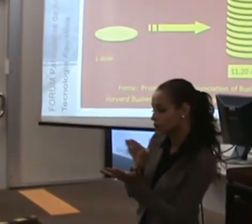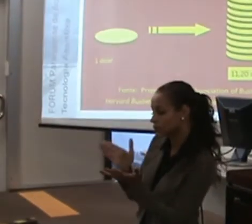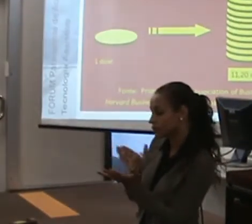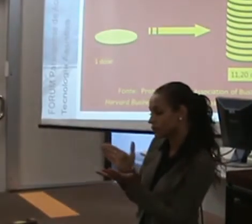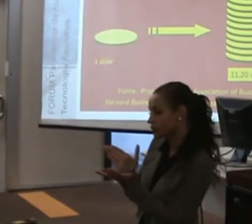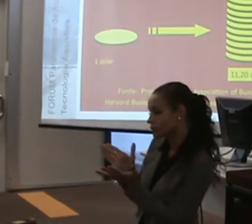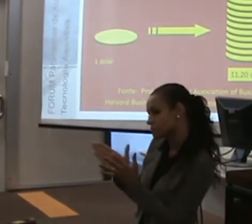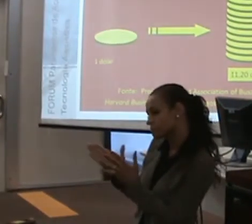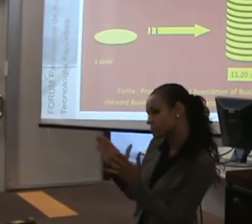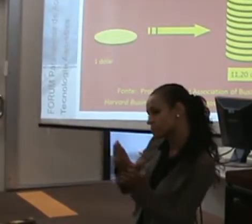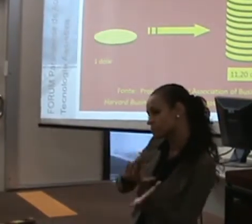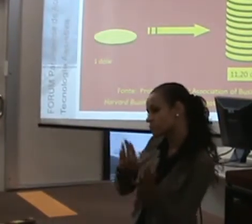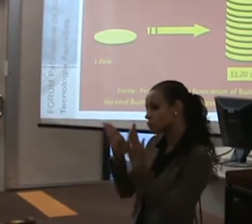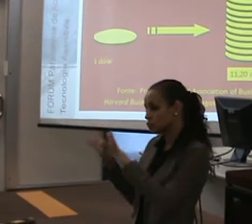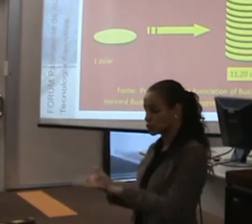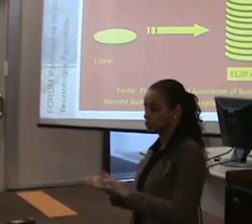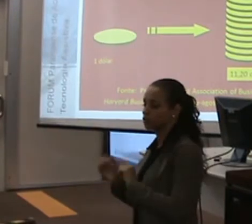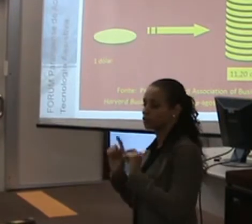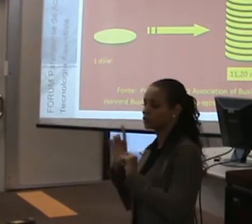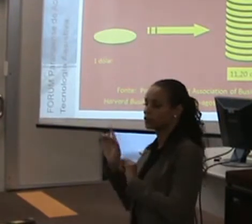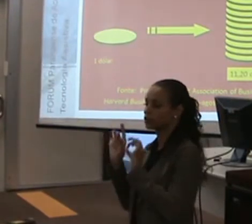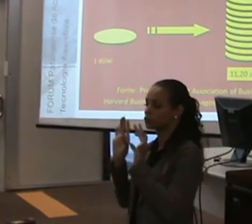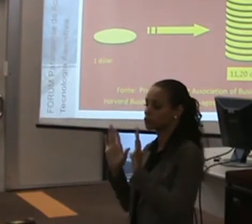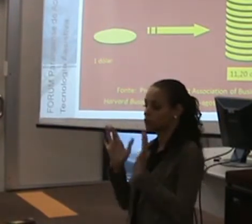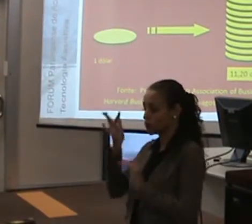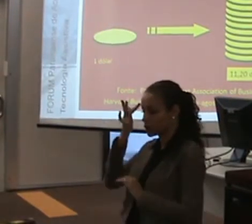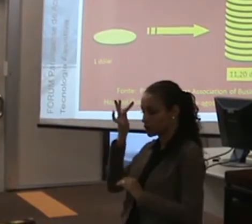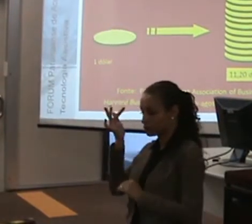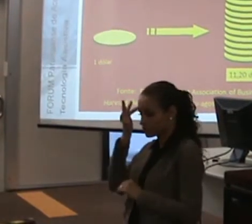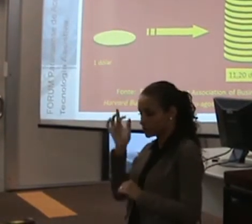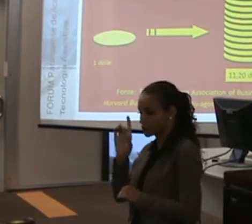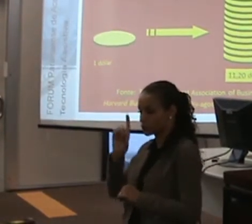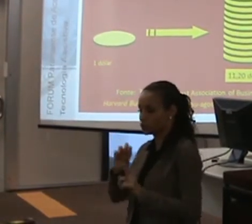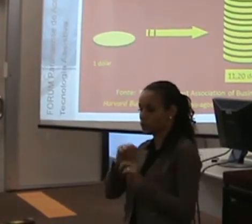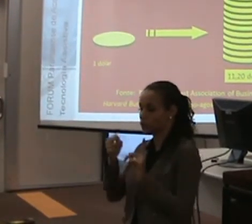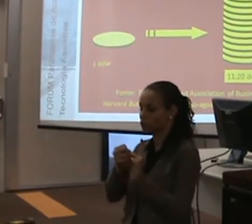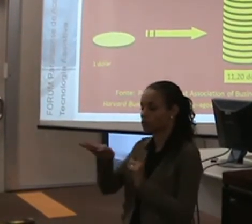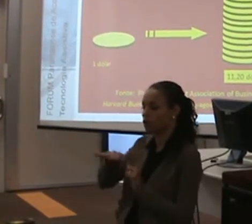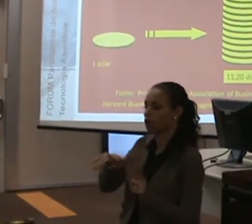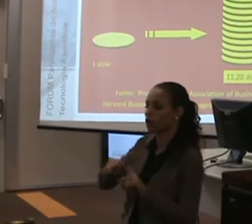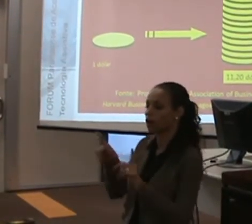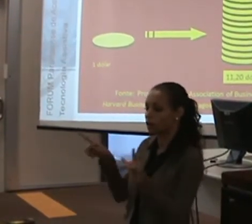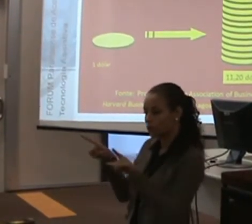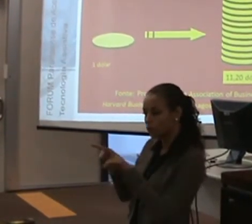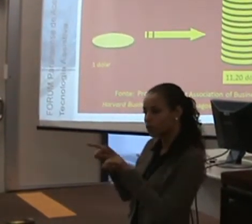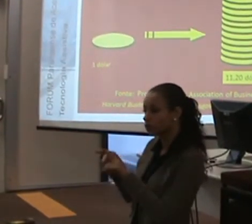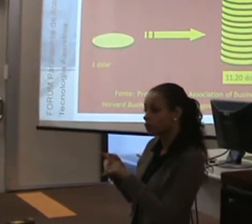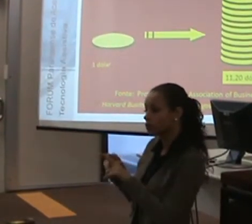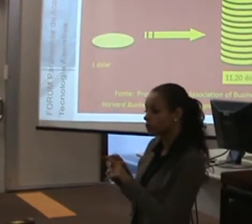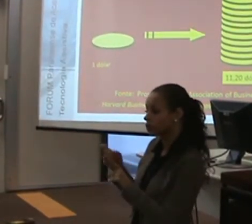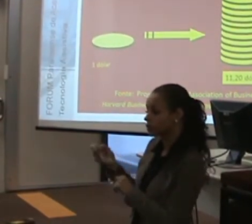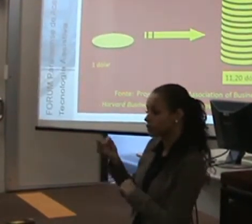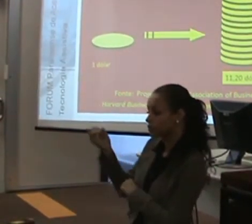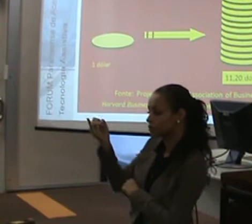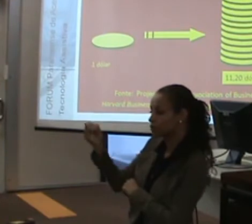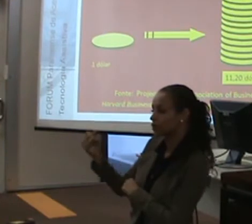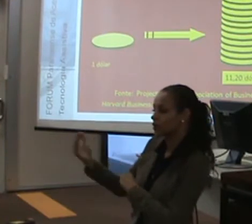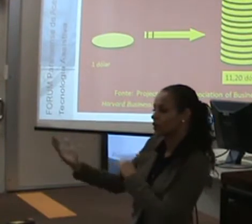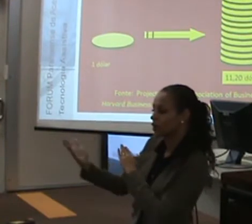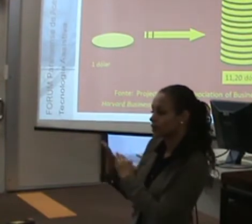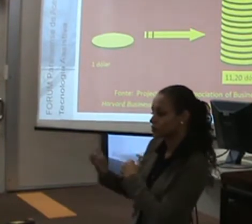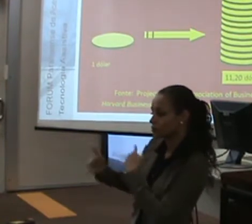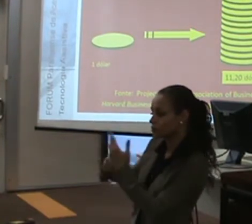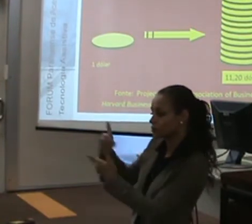uma outra face. Que não seja só pela questão social, mas até como uma importante ferramenta